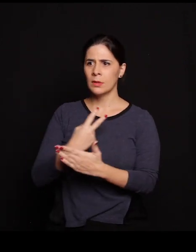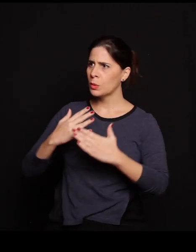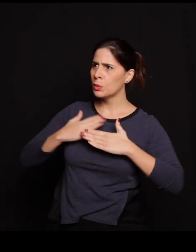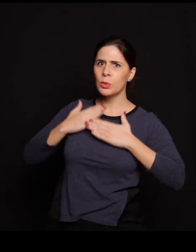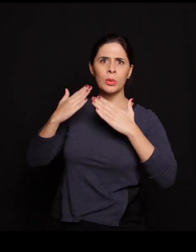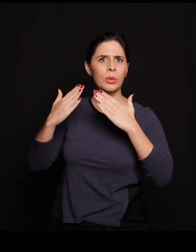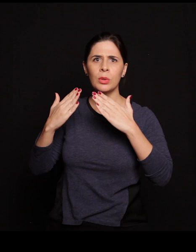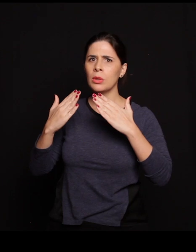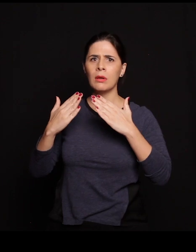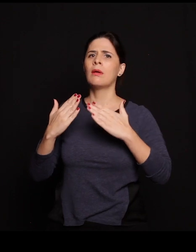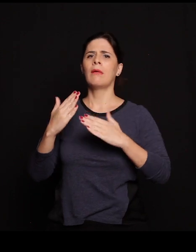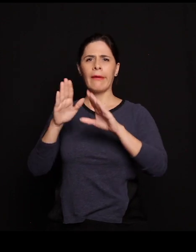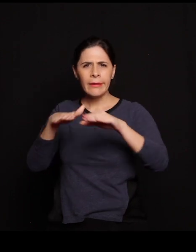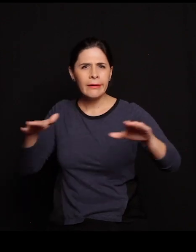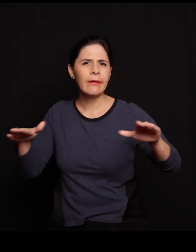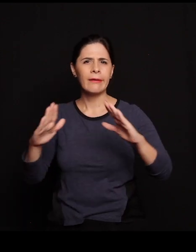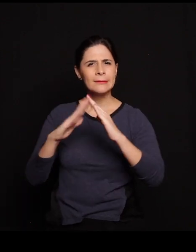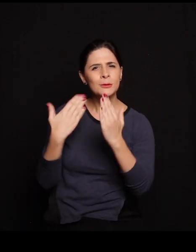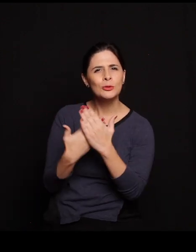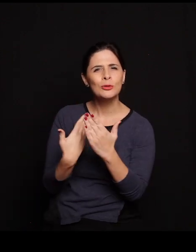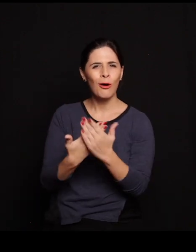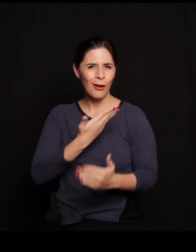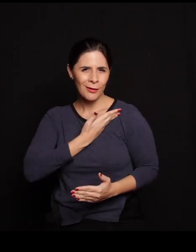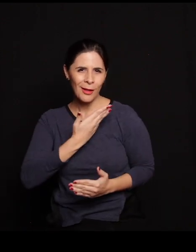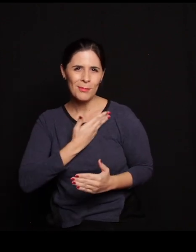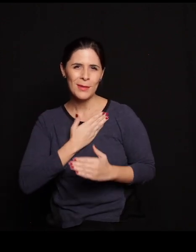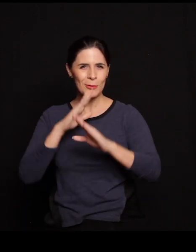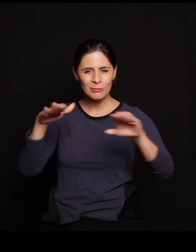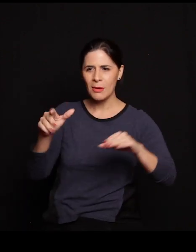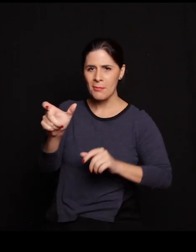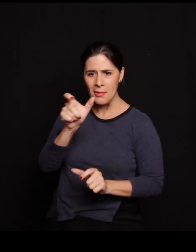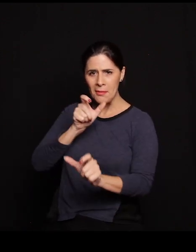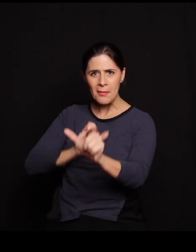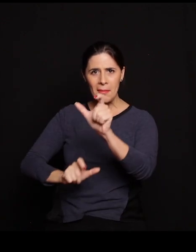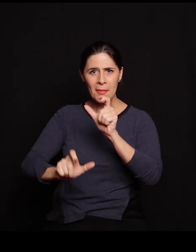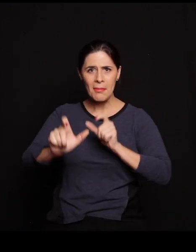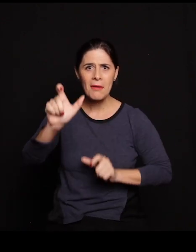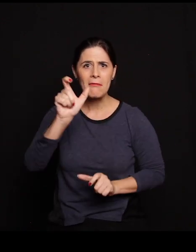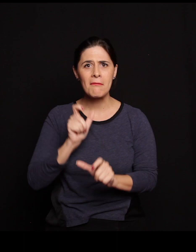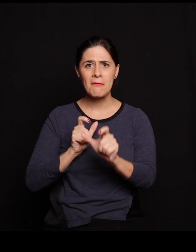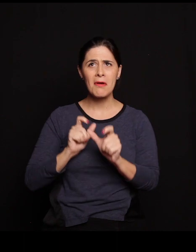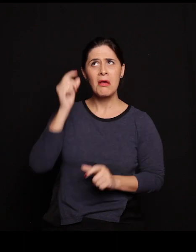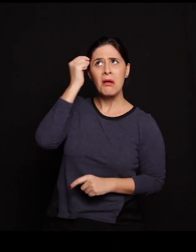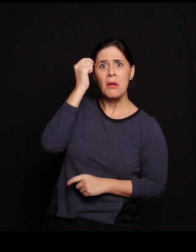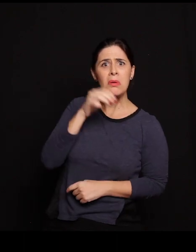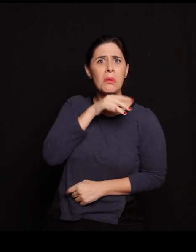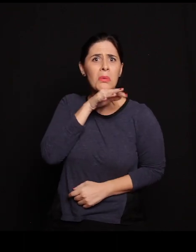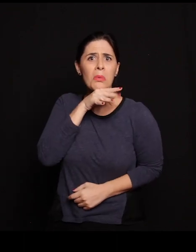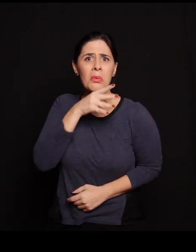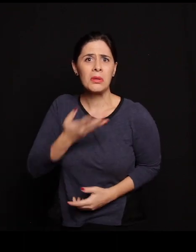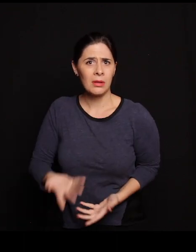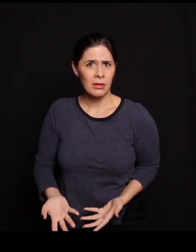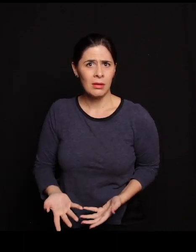de choque porque as crianças, as colegas de sala dela, de sala de aula, dizem, afirmam que o